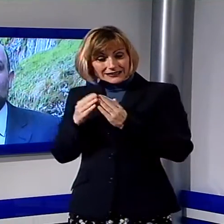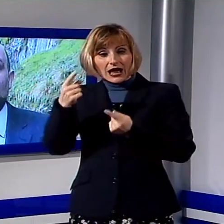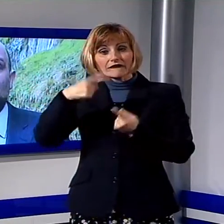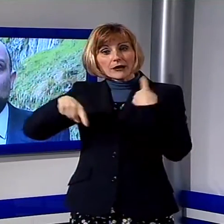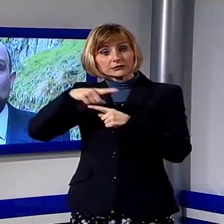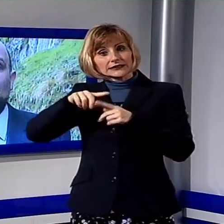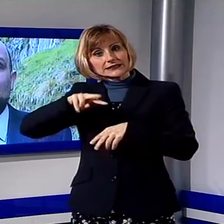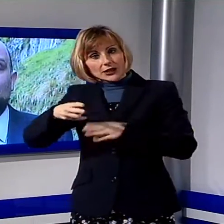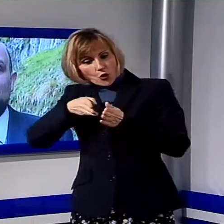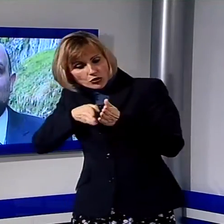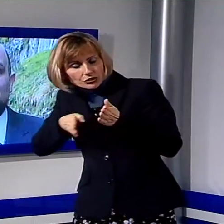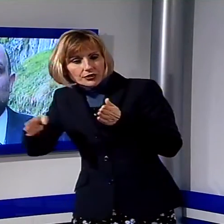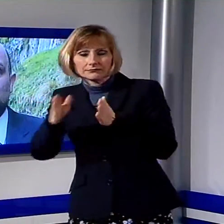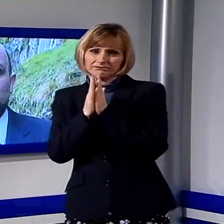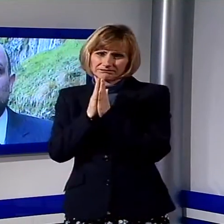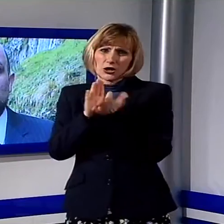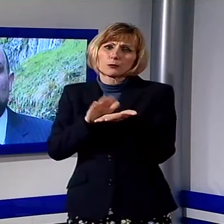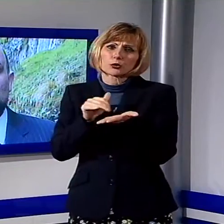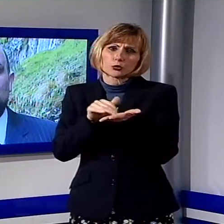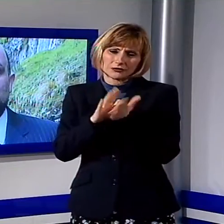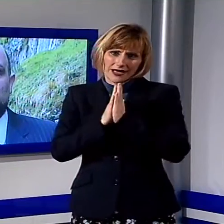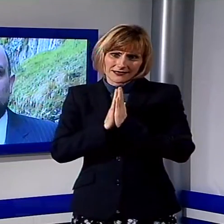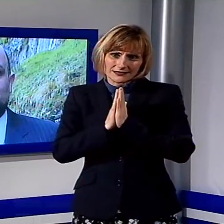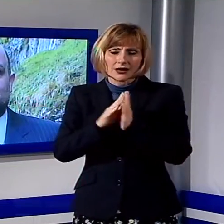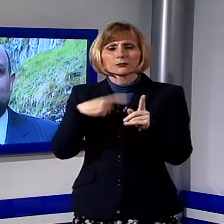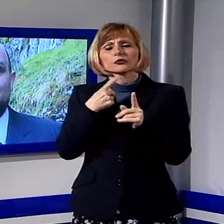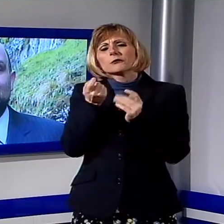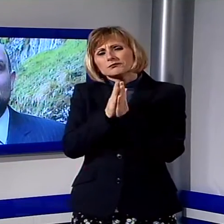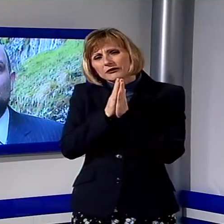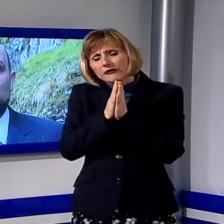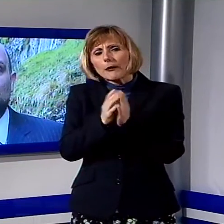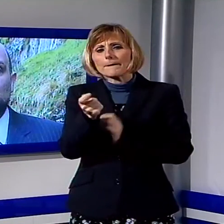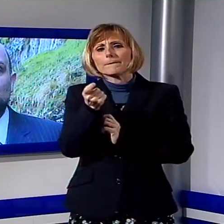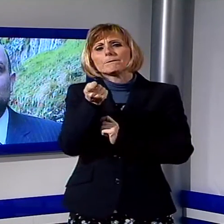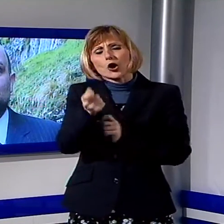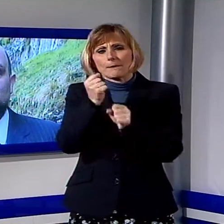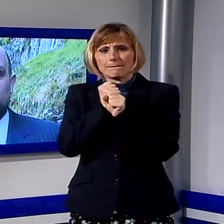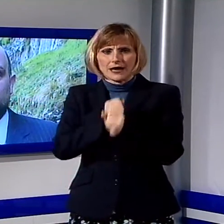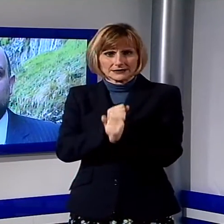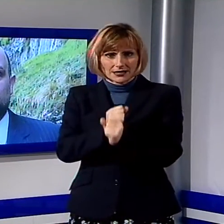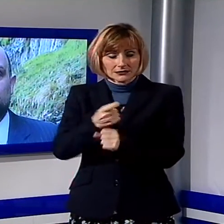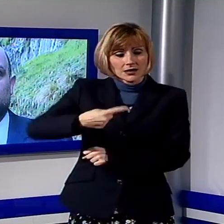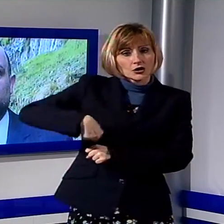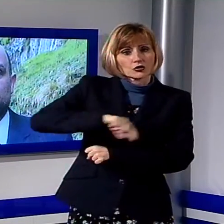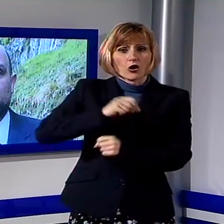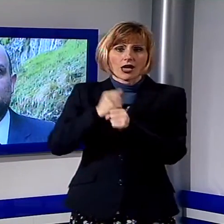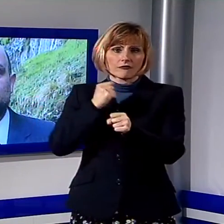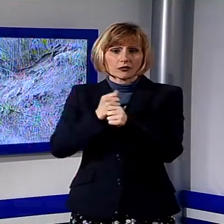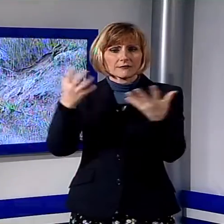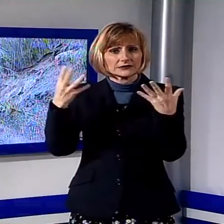Invito tutti alla prudenza in questo momento e a un pizzico di pazienza. Stiamo lavorando tutti assiduamente per risolvere il problema. A